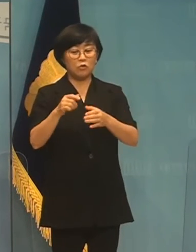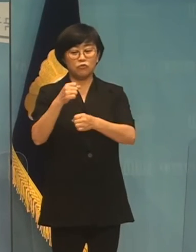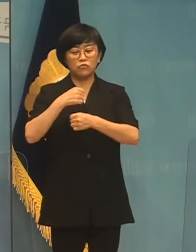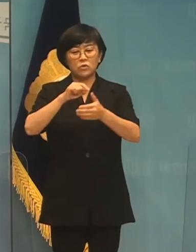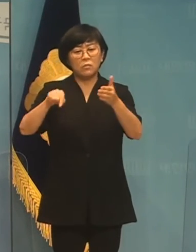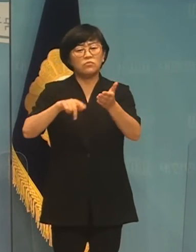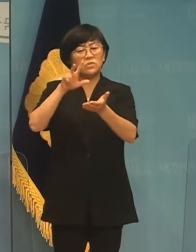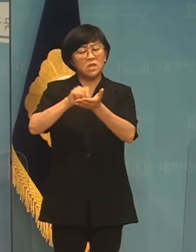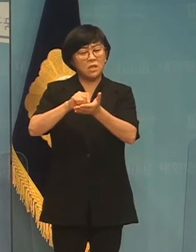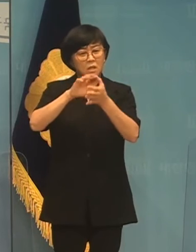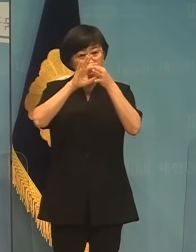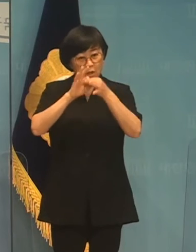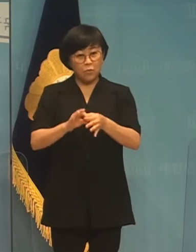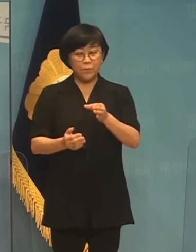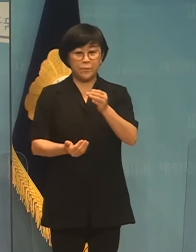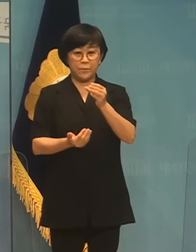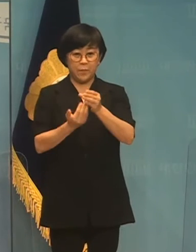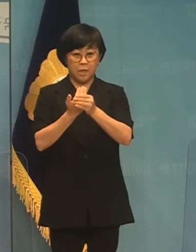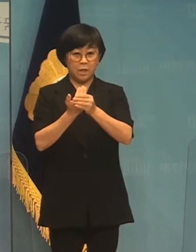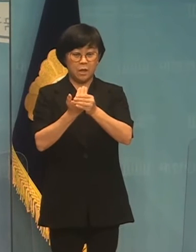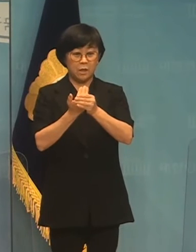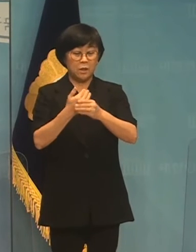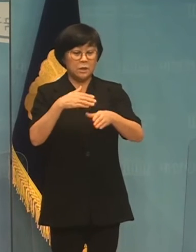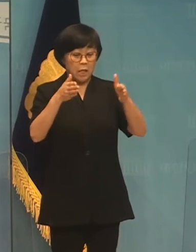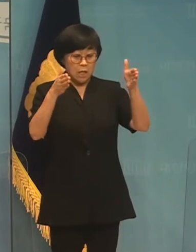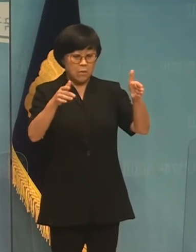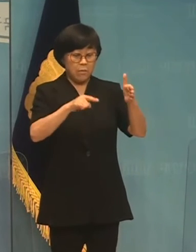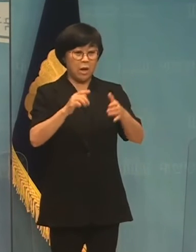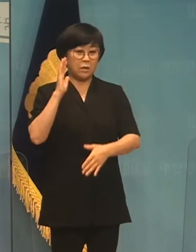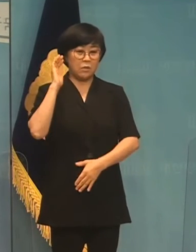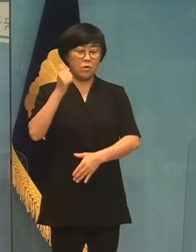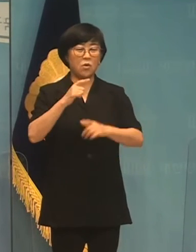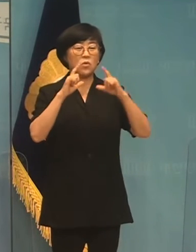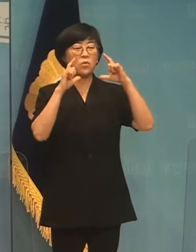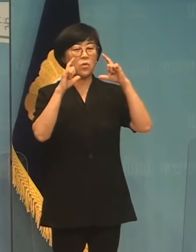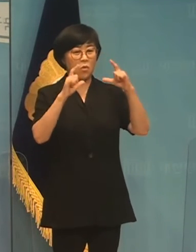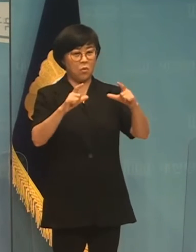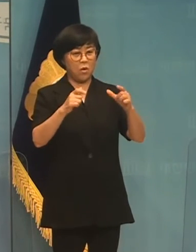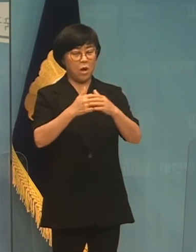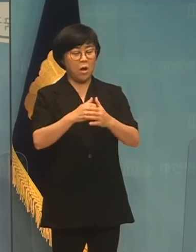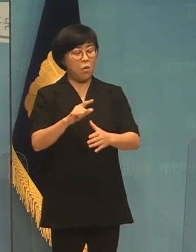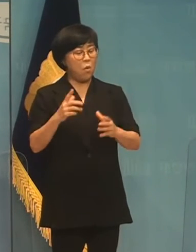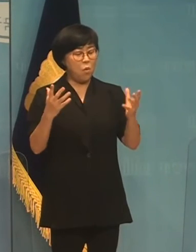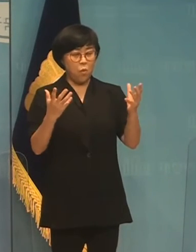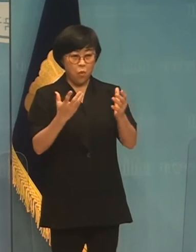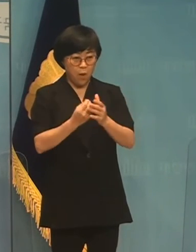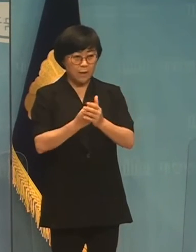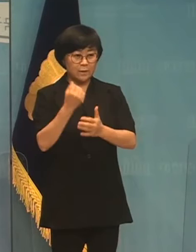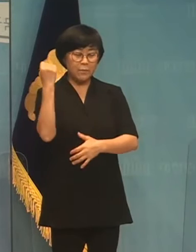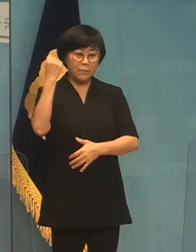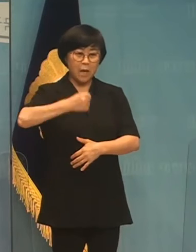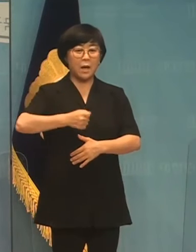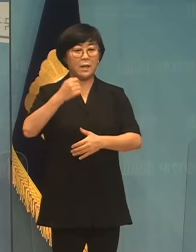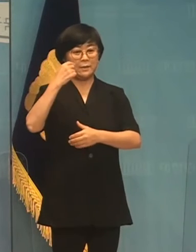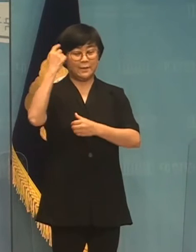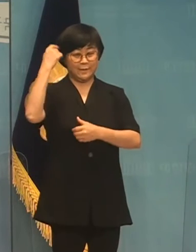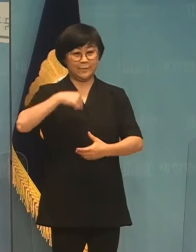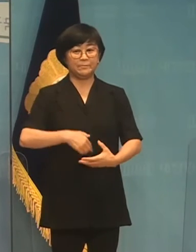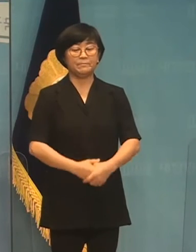그대로입니다. 그야말로 임기말 대통령의 경고가 전혀 먹히고 있지 않다는 일입니다.